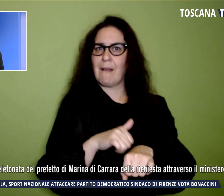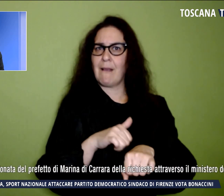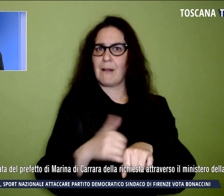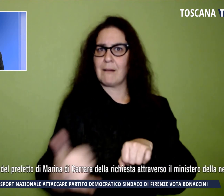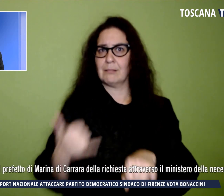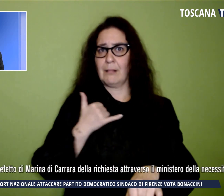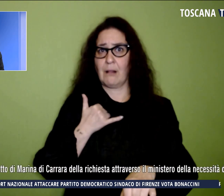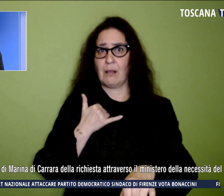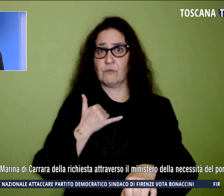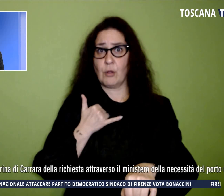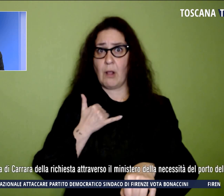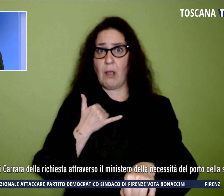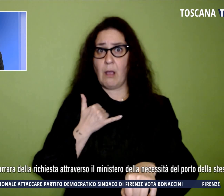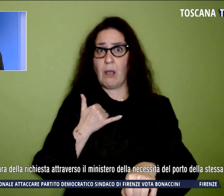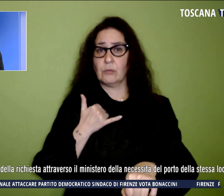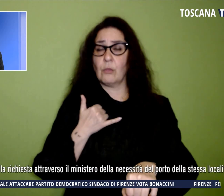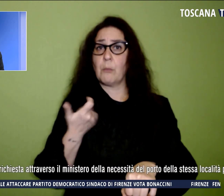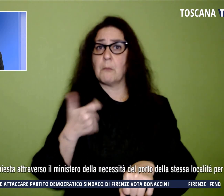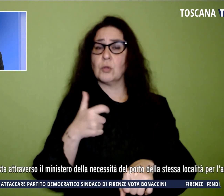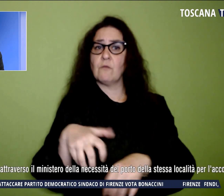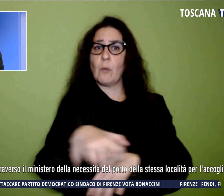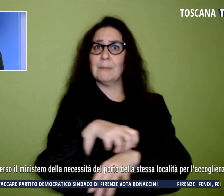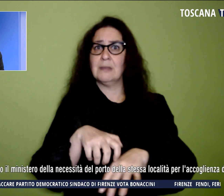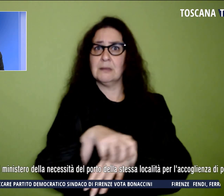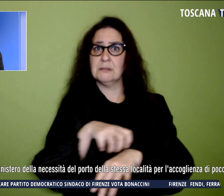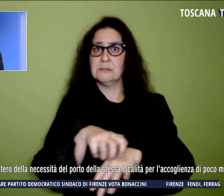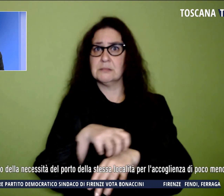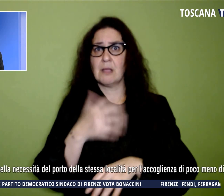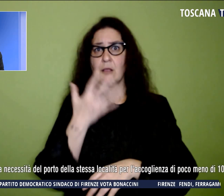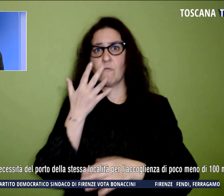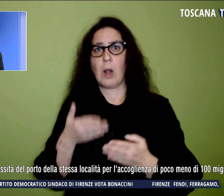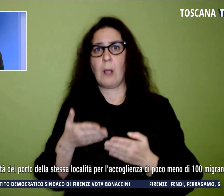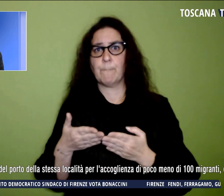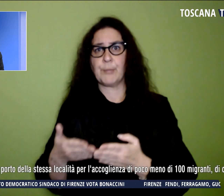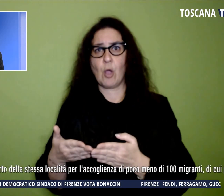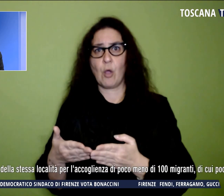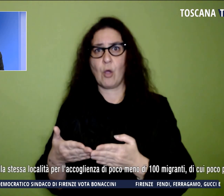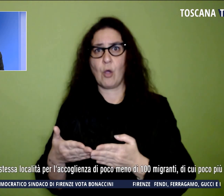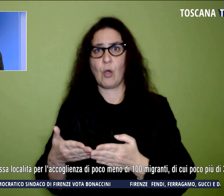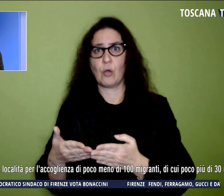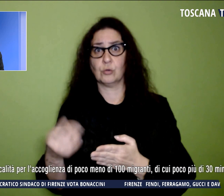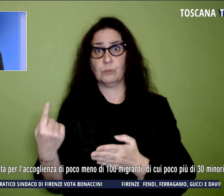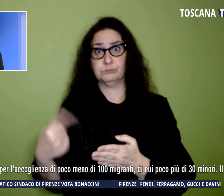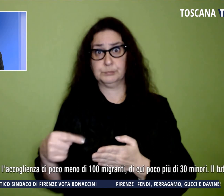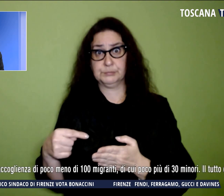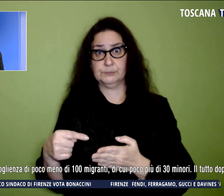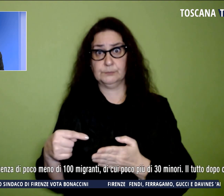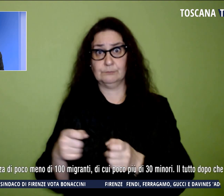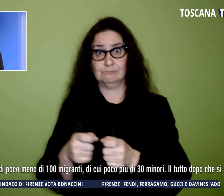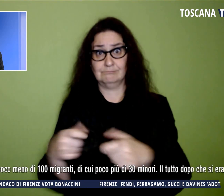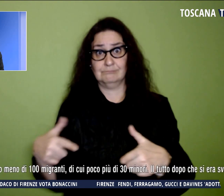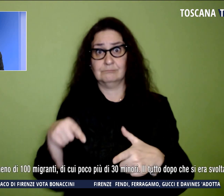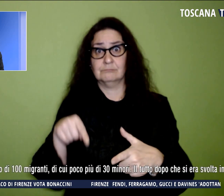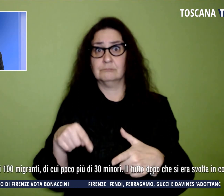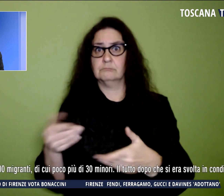attraverso il Ministero della necessità del porto della stessa località per l'accoglienza di poco